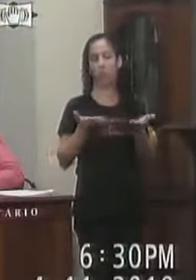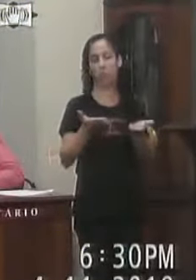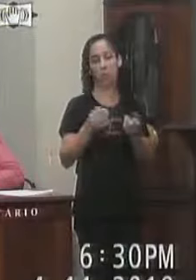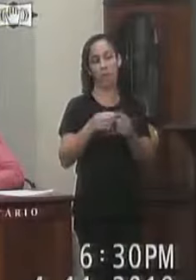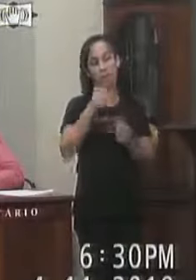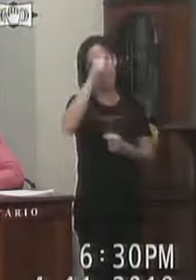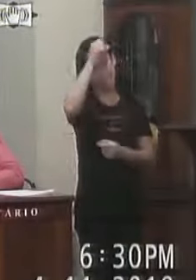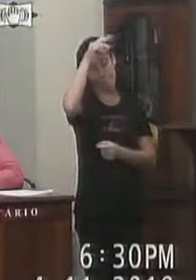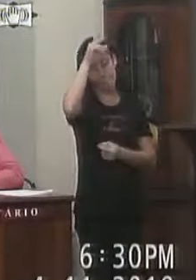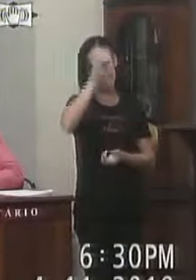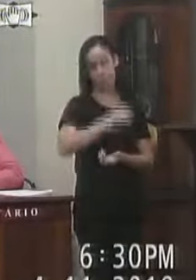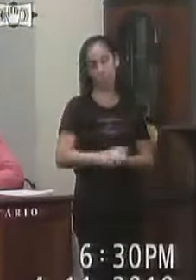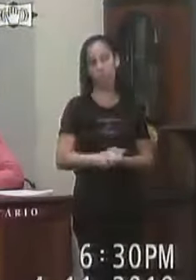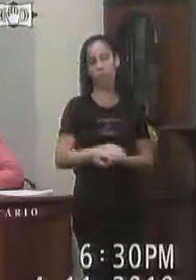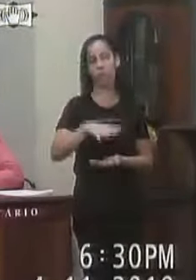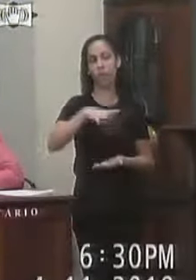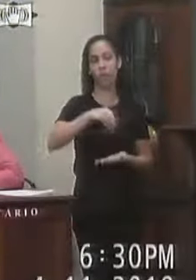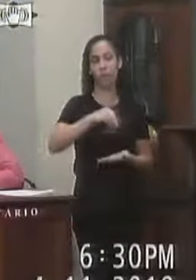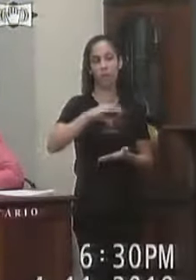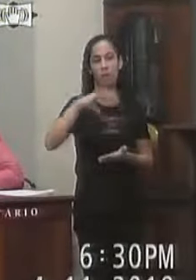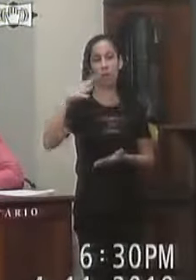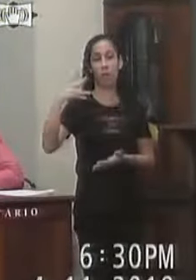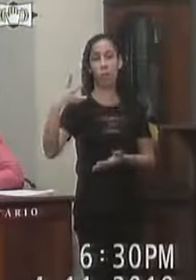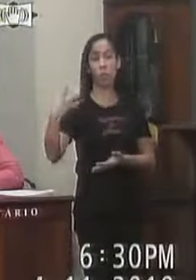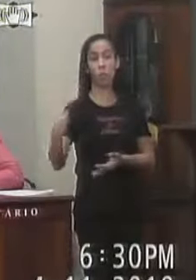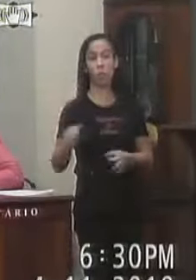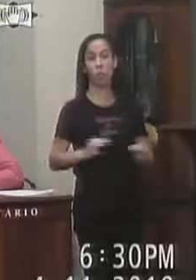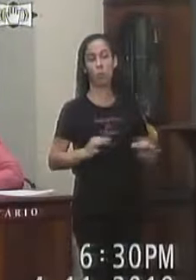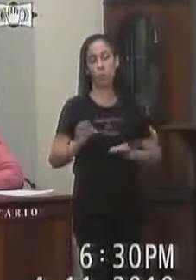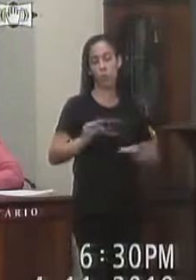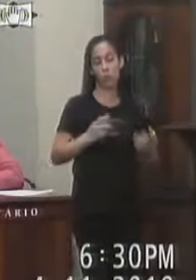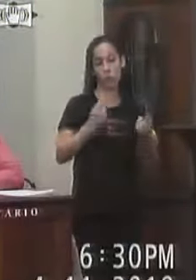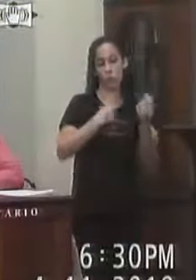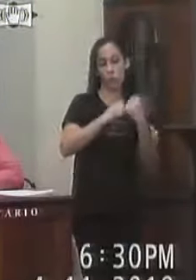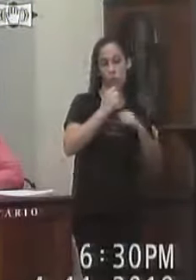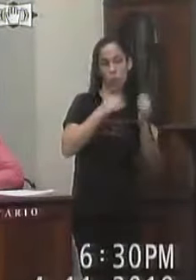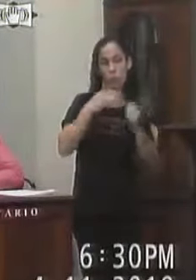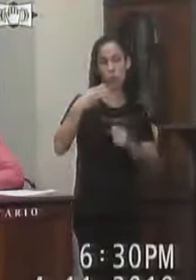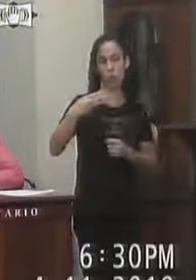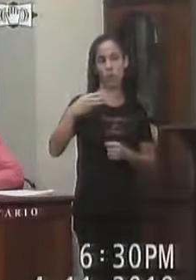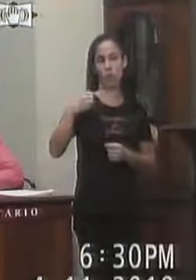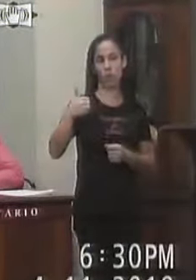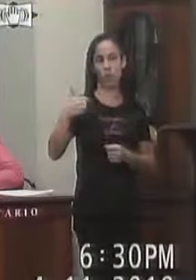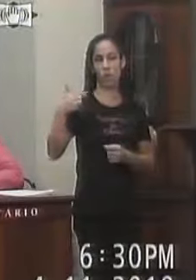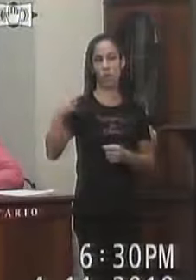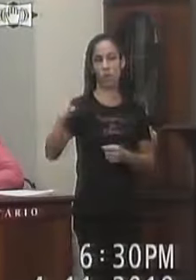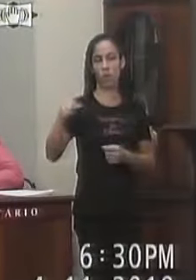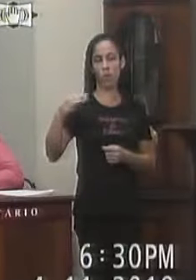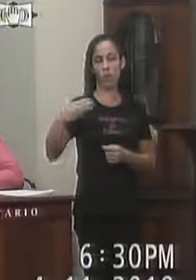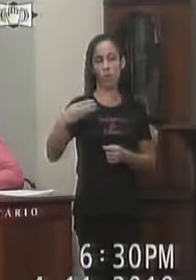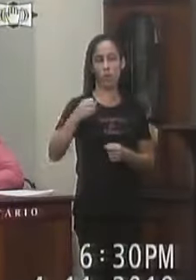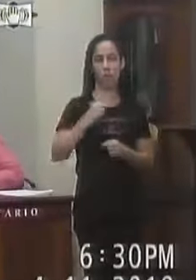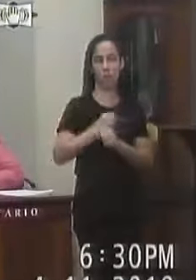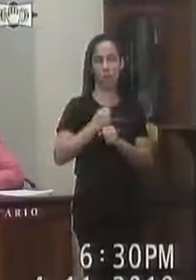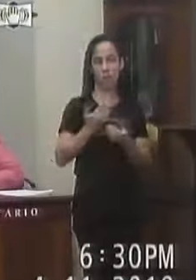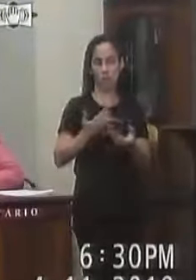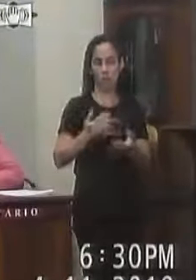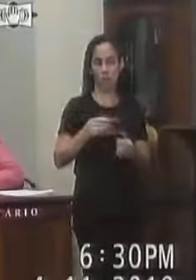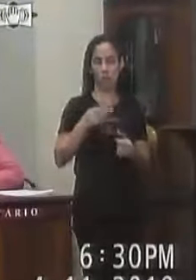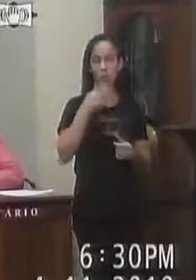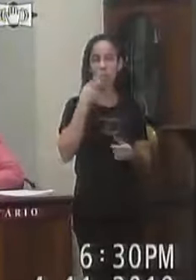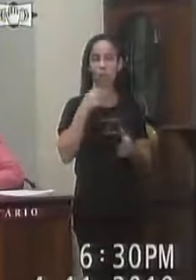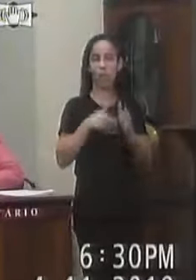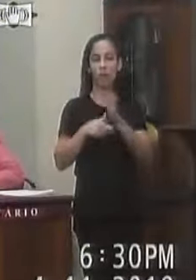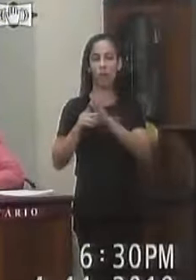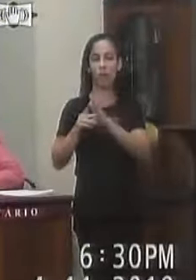ao prefeito Cópia na íntegra Do processo Administrativo 3.183 De 2019 Que versa